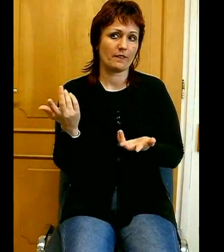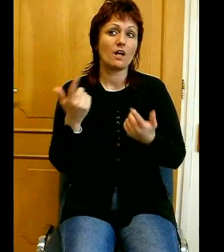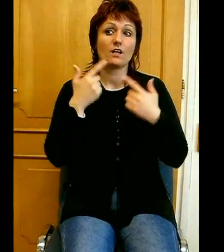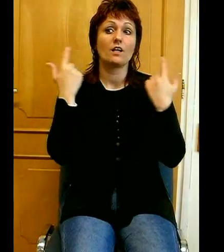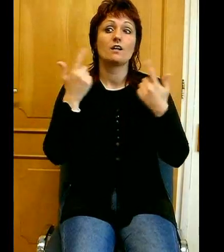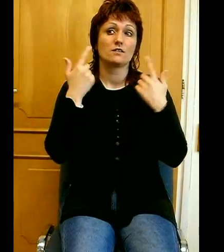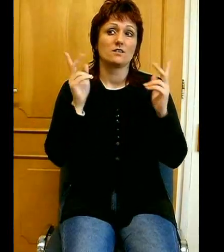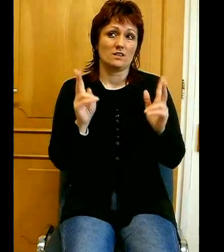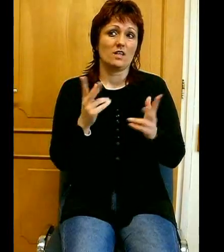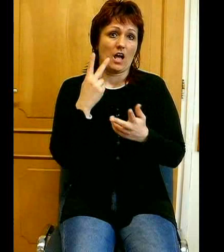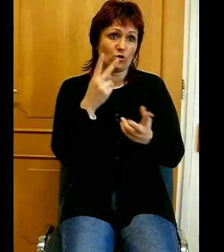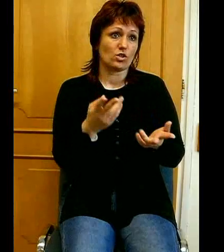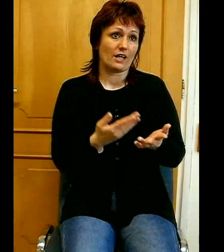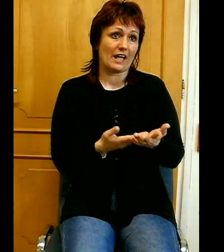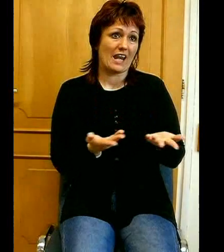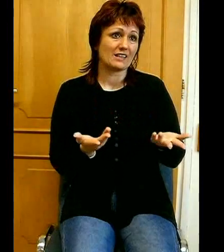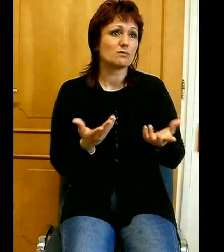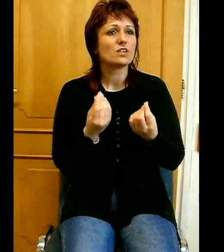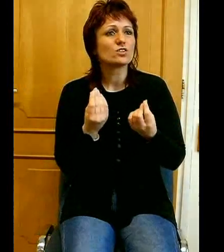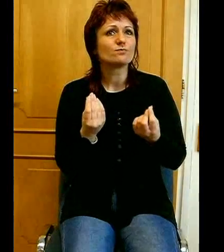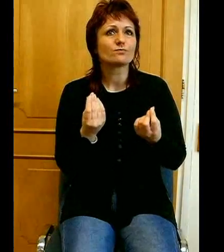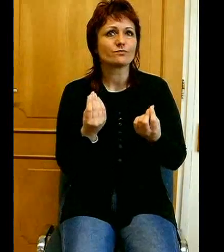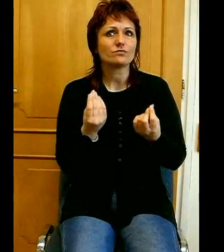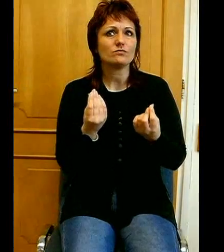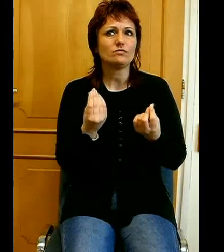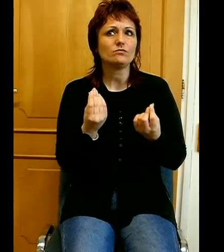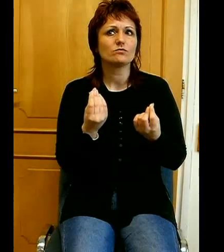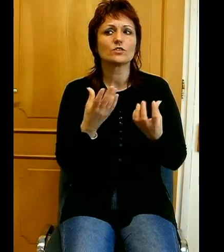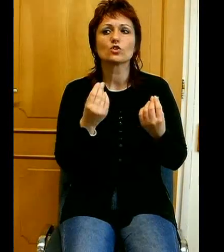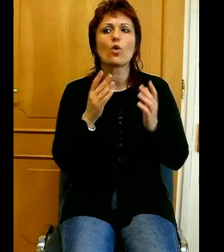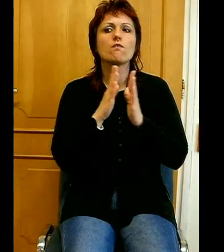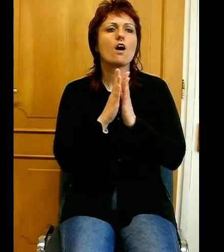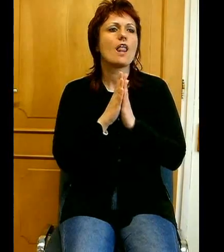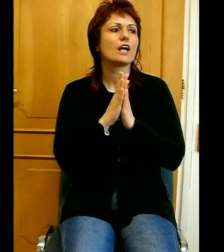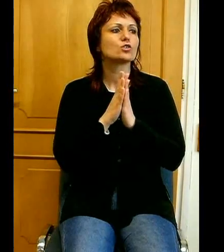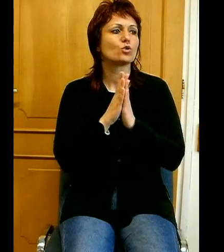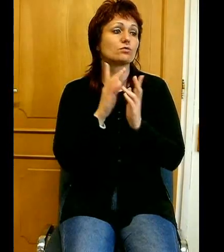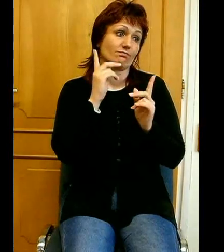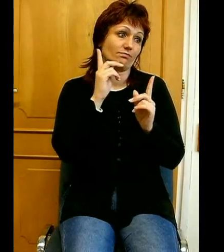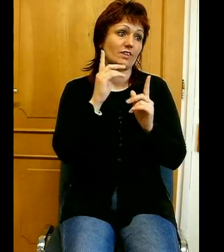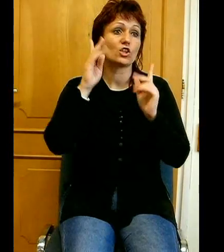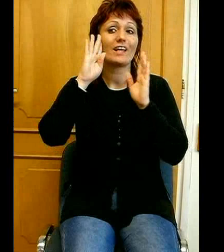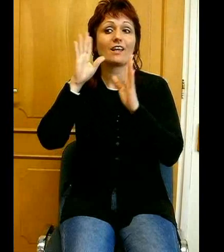sajnos sok olyan vallásos, sőt hívő ember is van, akik mindenféle